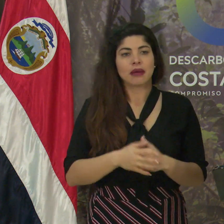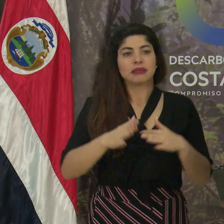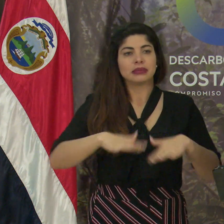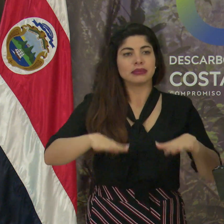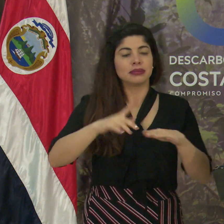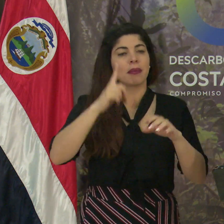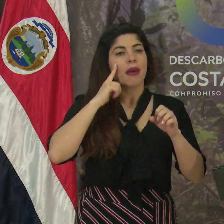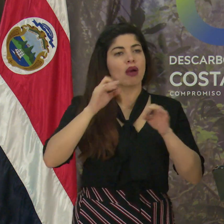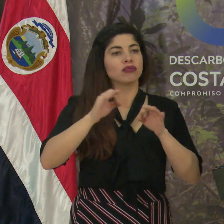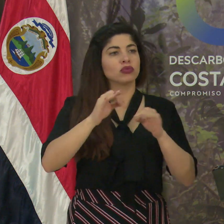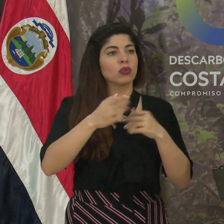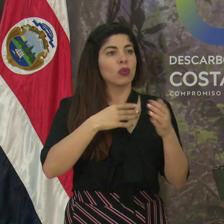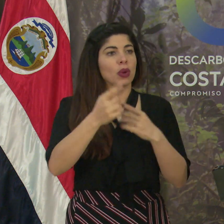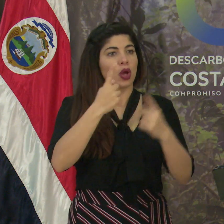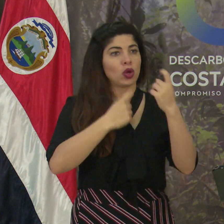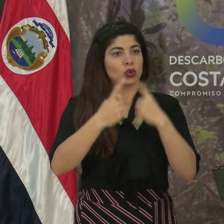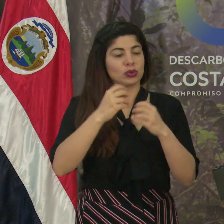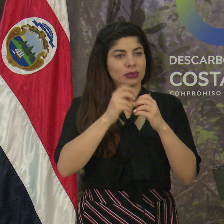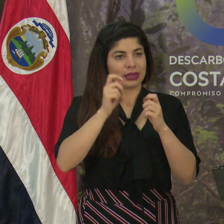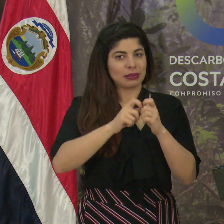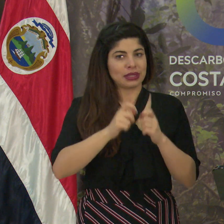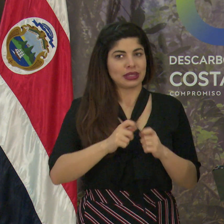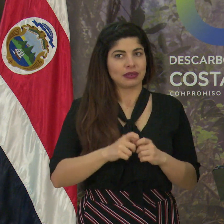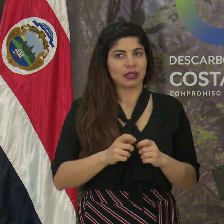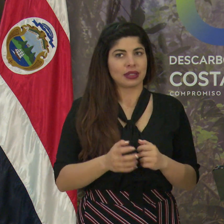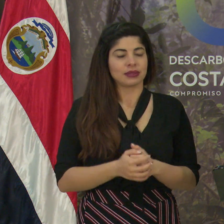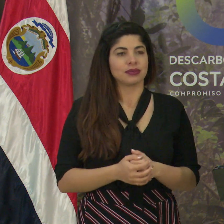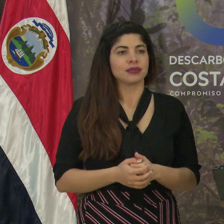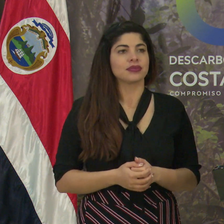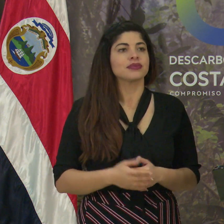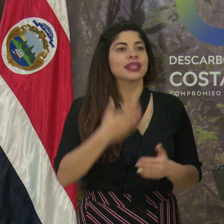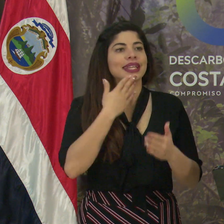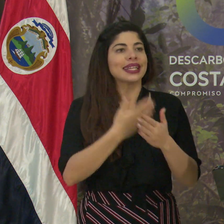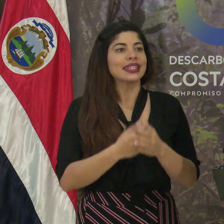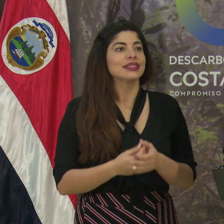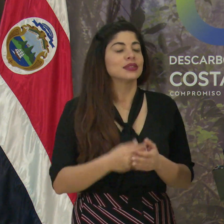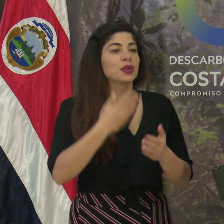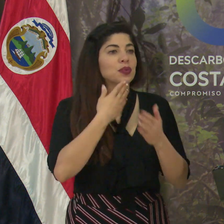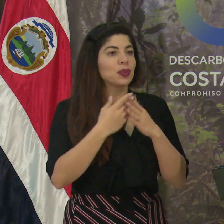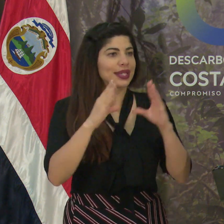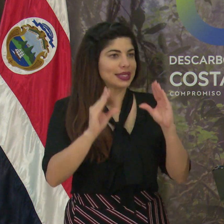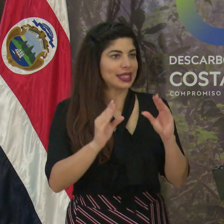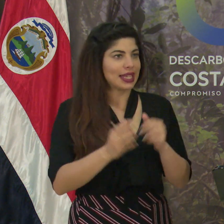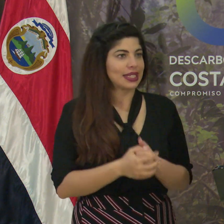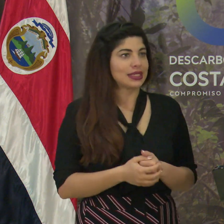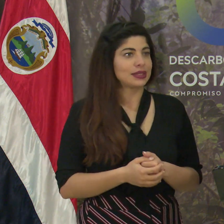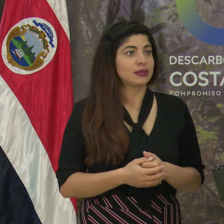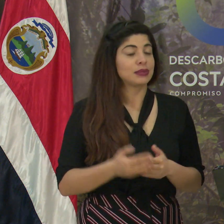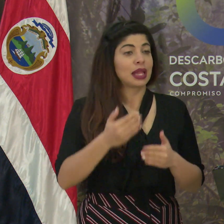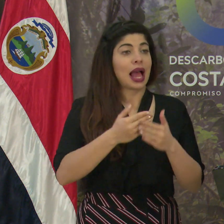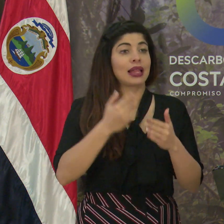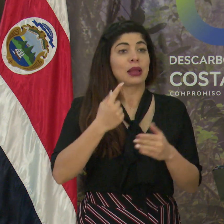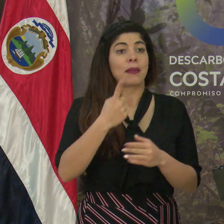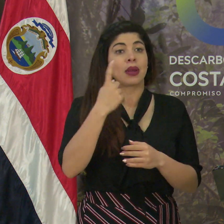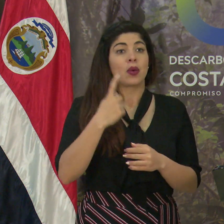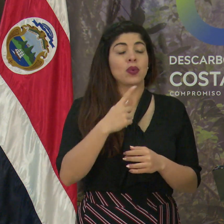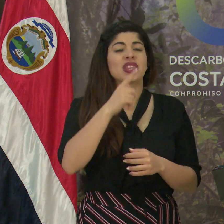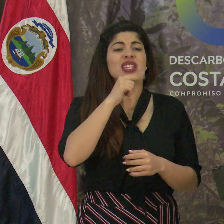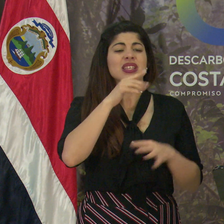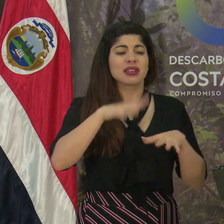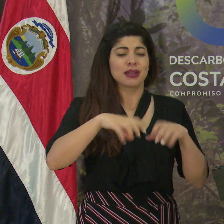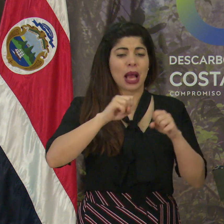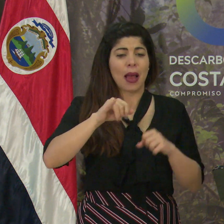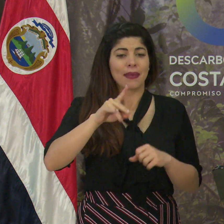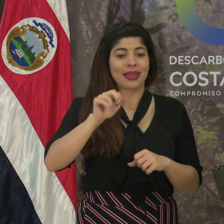espacio para atender sus consultas más específicas. Muy buenas tardes. Gracias. Buenas tardes. Ante la pregunta de quién asume